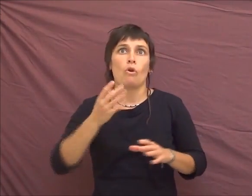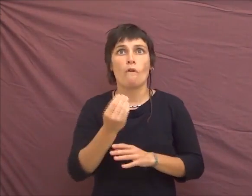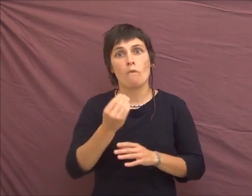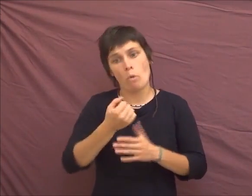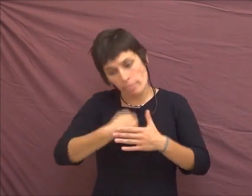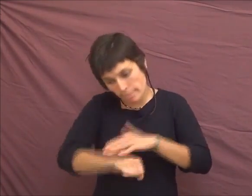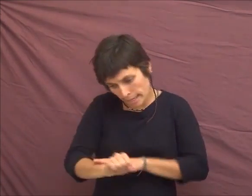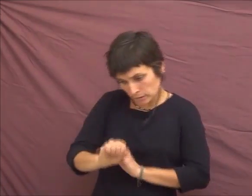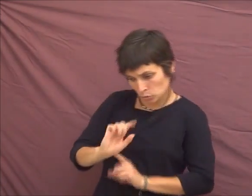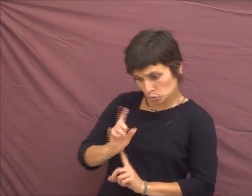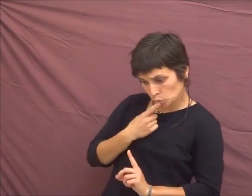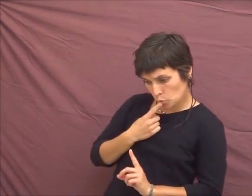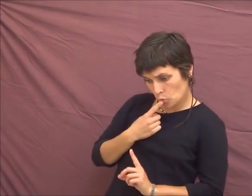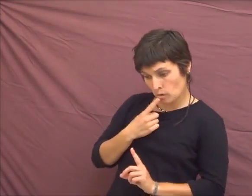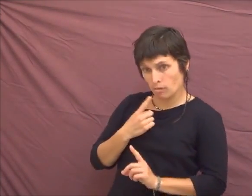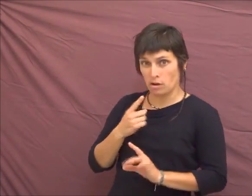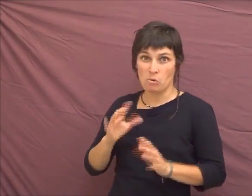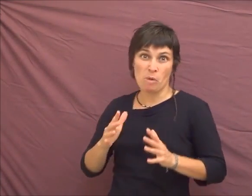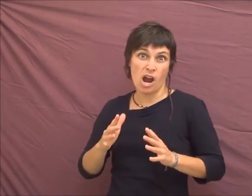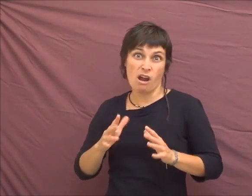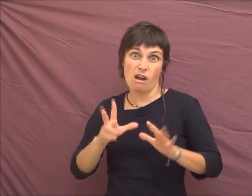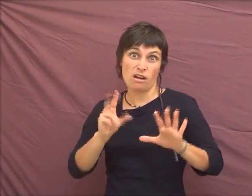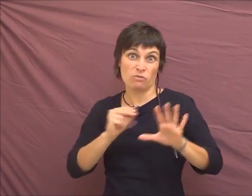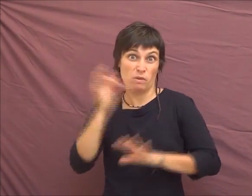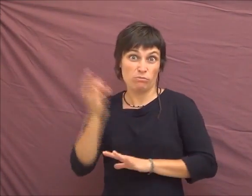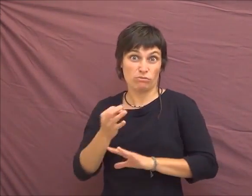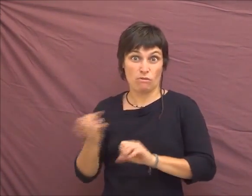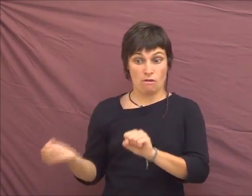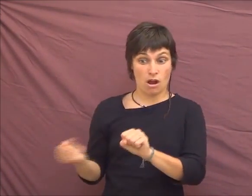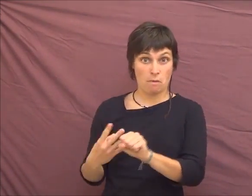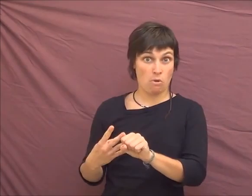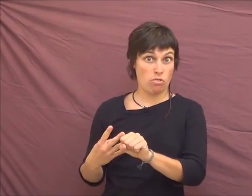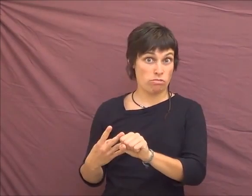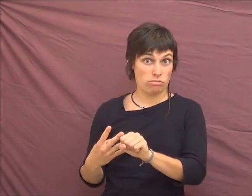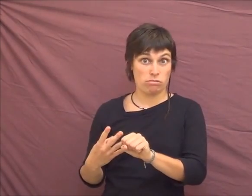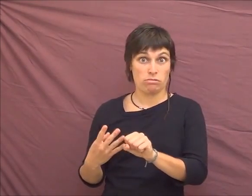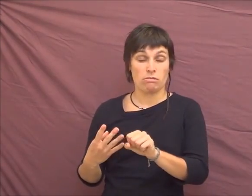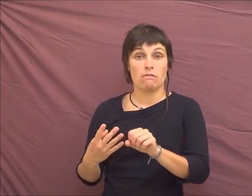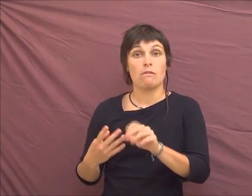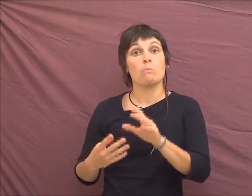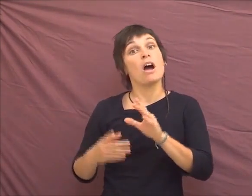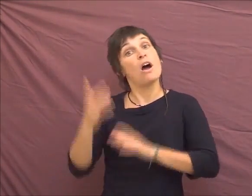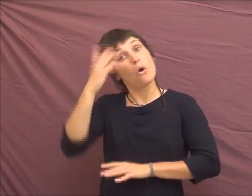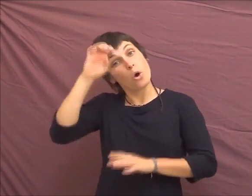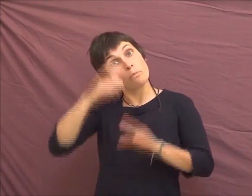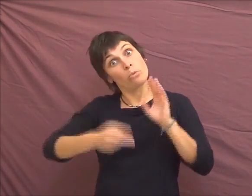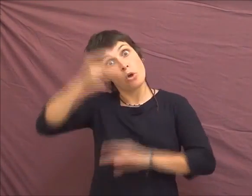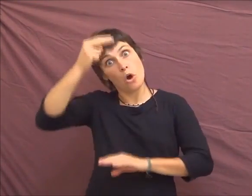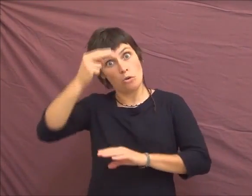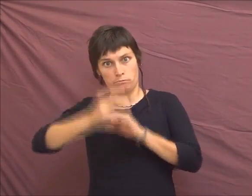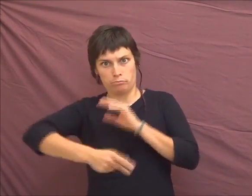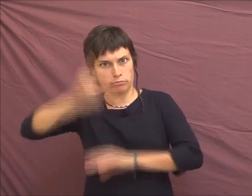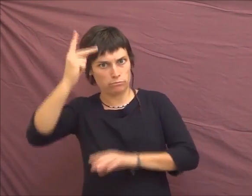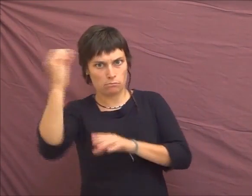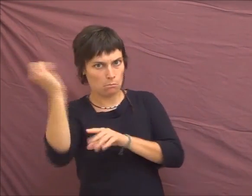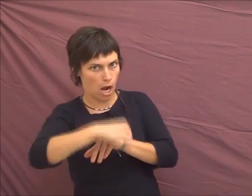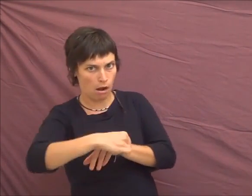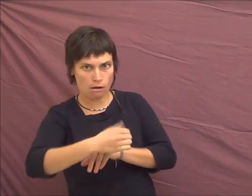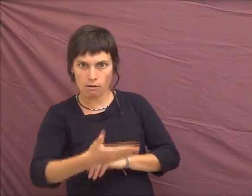on peut dire que 80% des enfants sourds aujourd'hui sont implantés. Mais quand on va dans le Nord de l'Europe, c'est